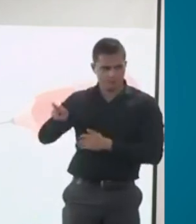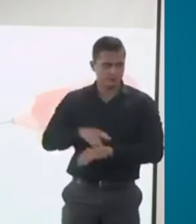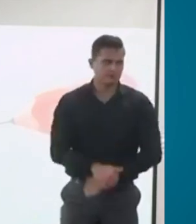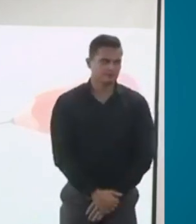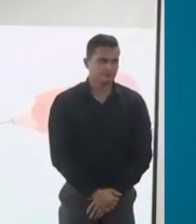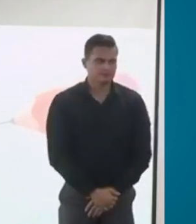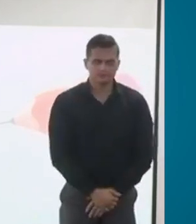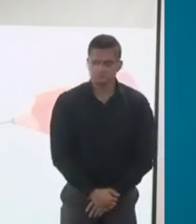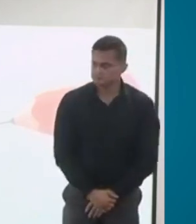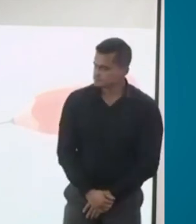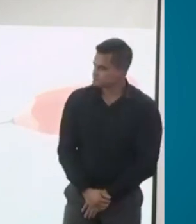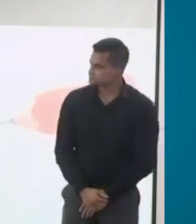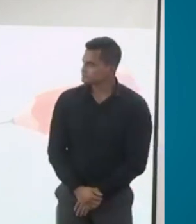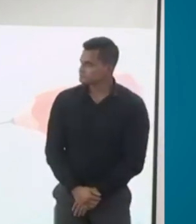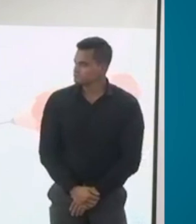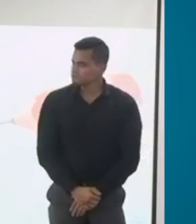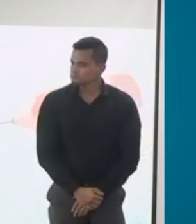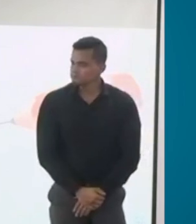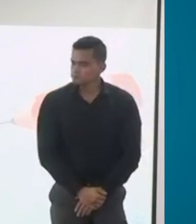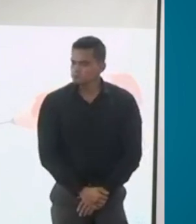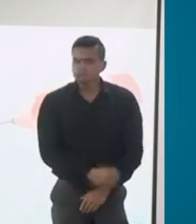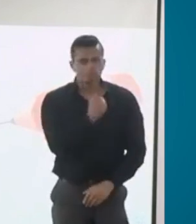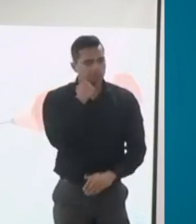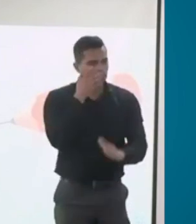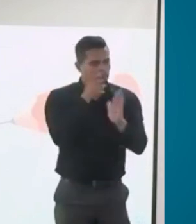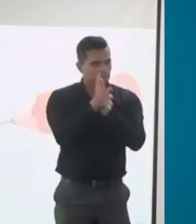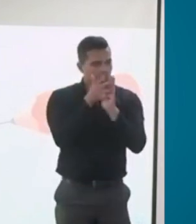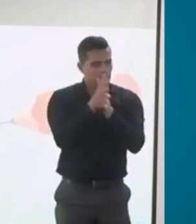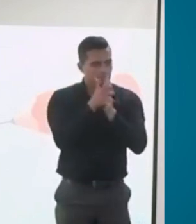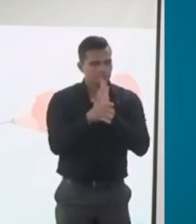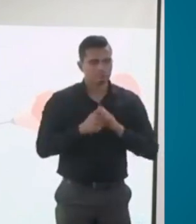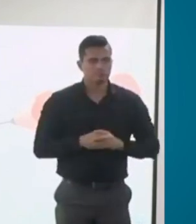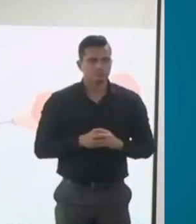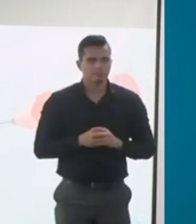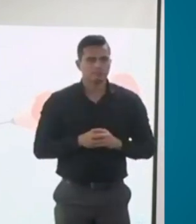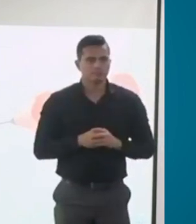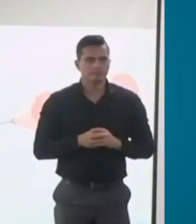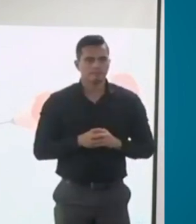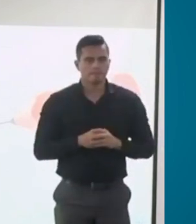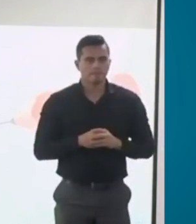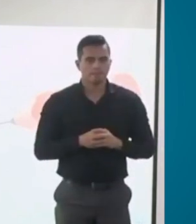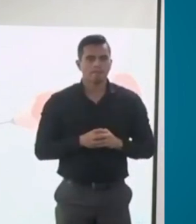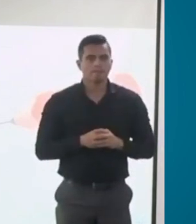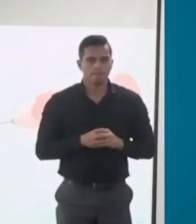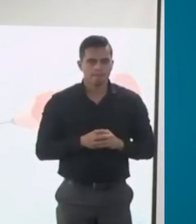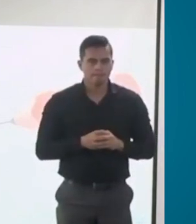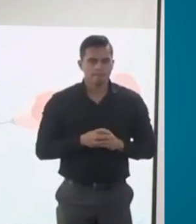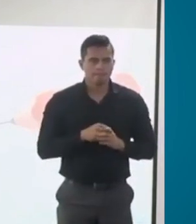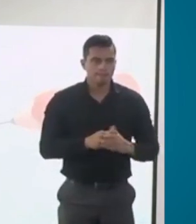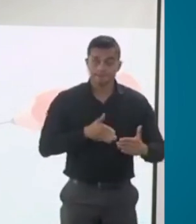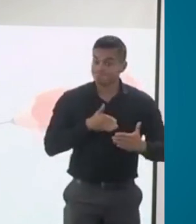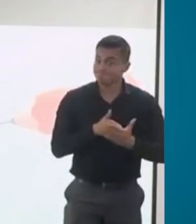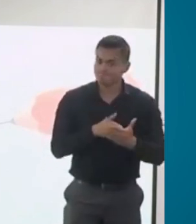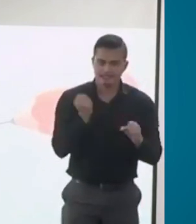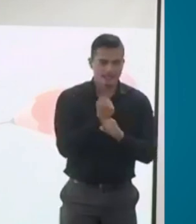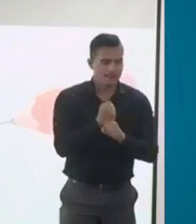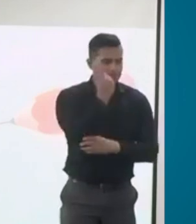Sí, para tener derecho a una pensión por invalidez después de tener la certificación